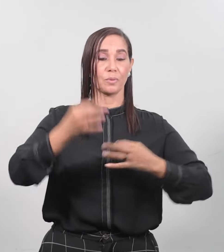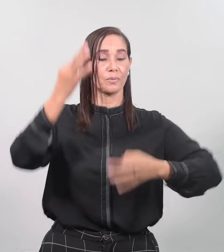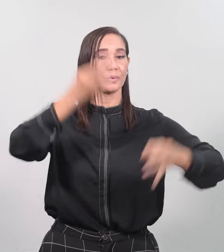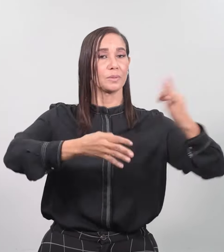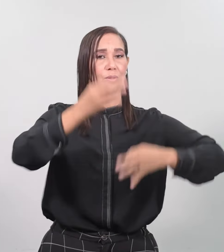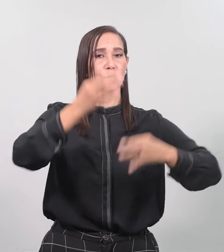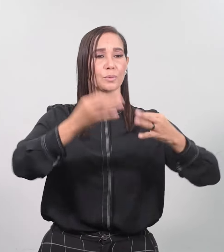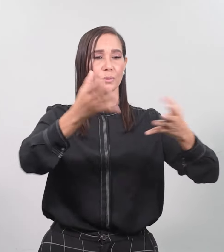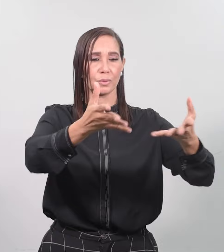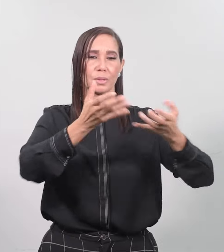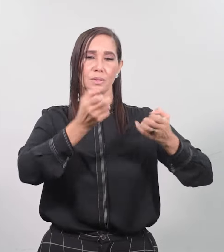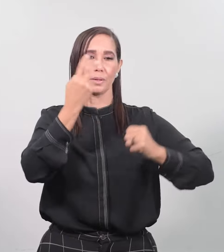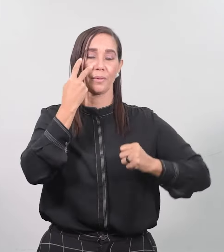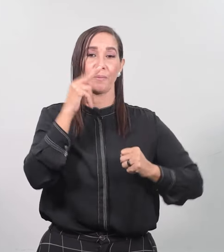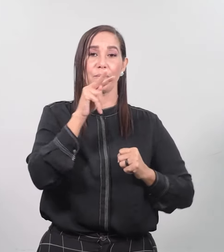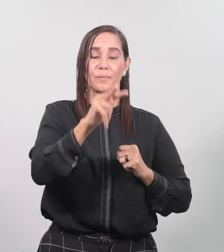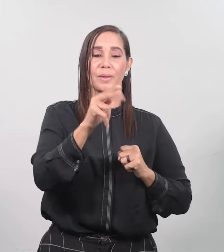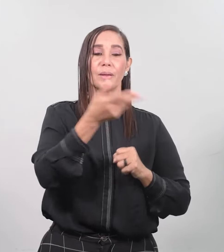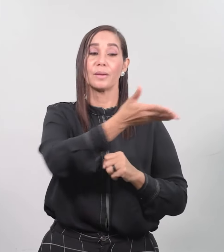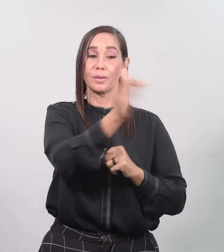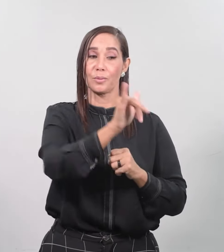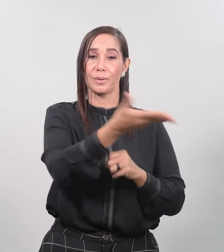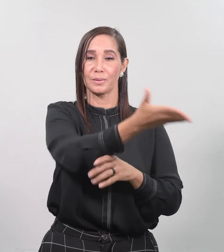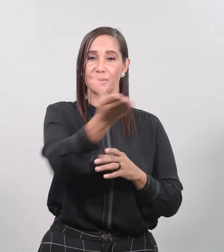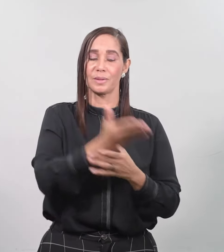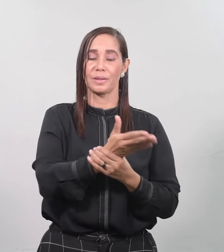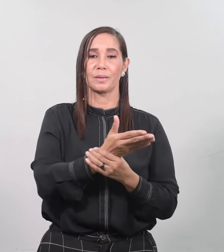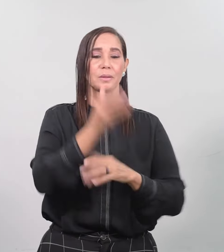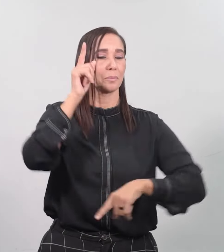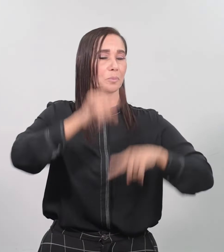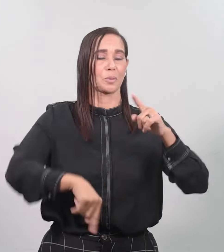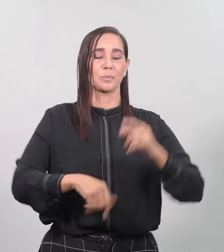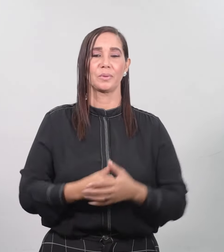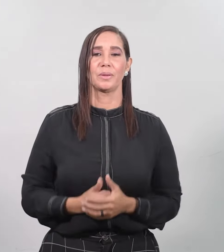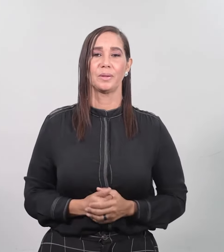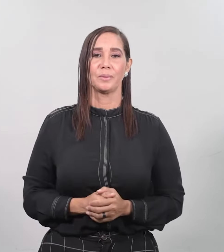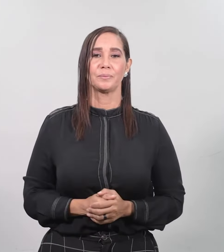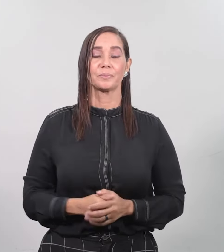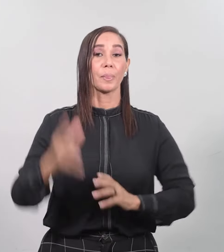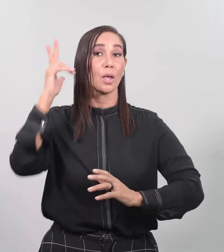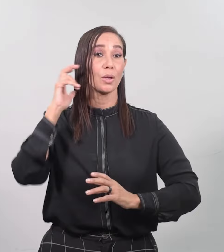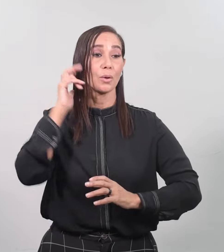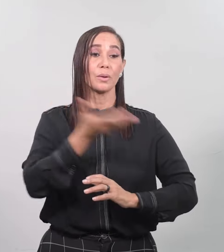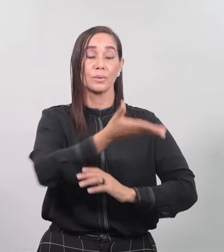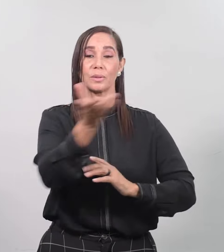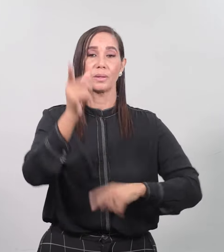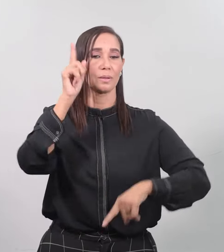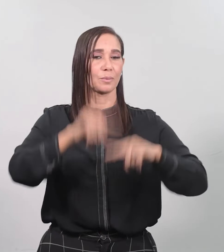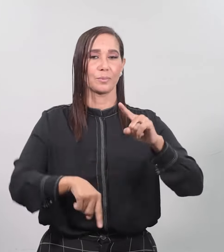Desearon ver lo que ven ustedes Y no lo vieron Y oír lo que oyen Y no lo